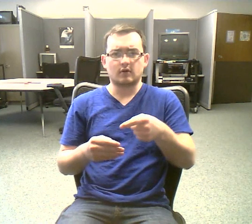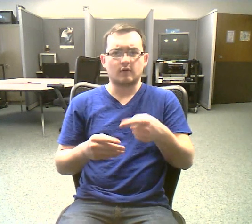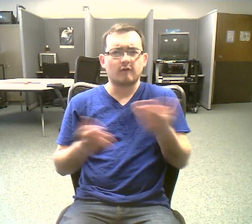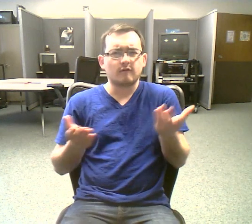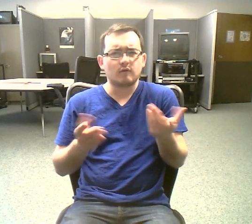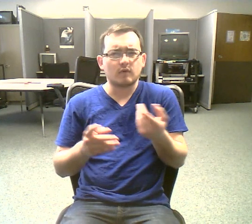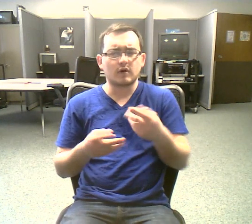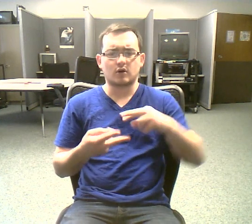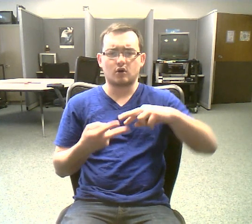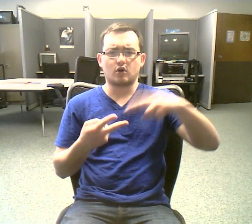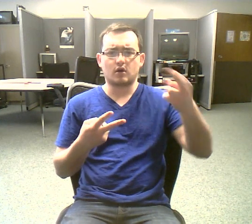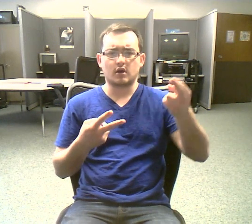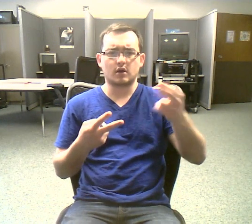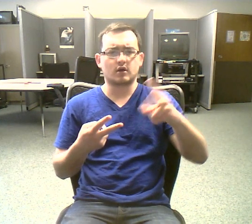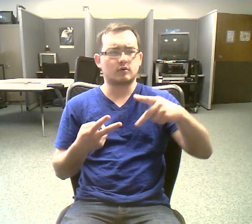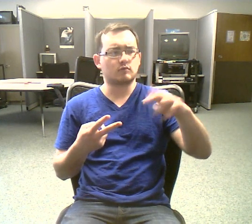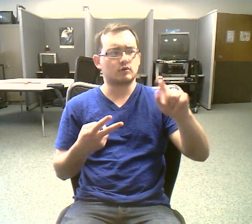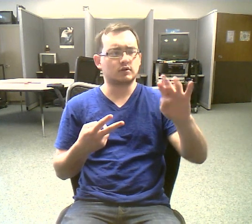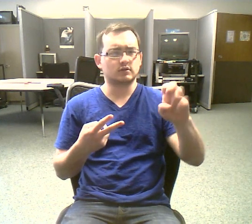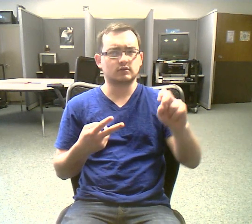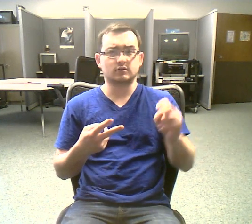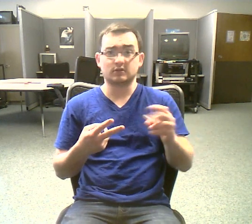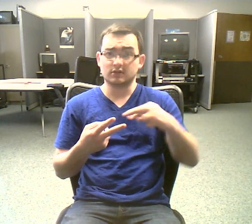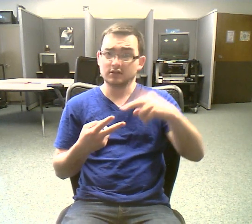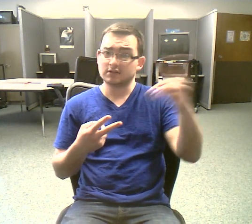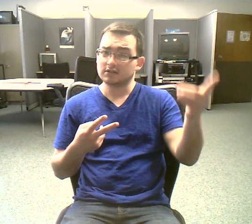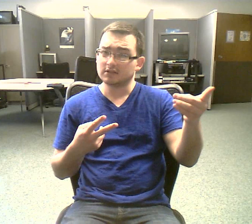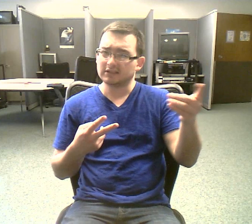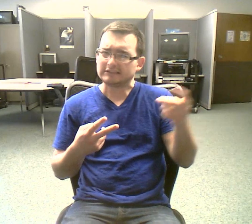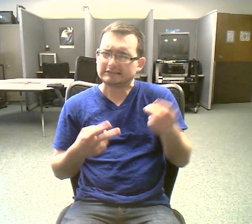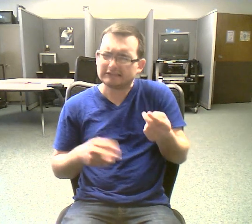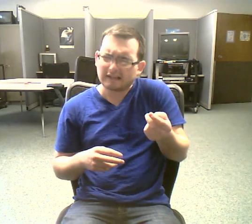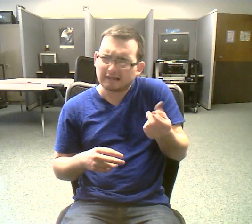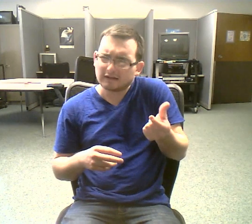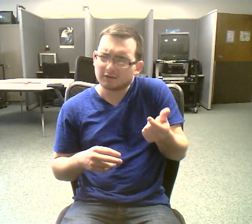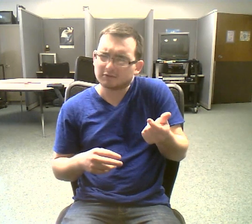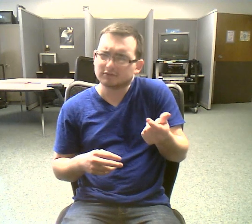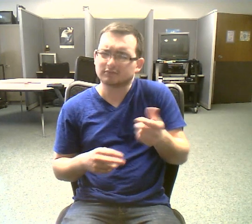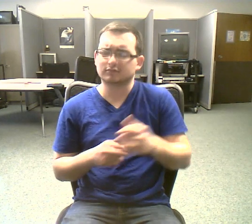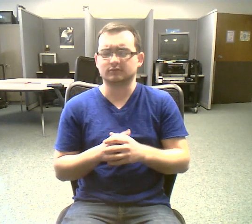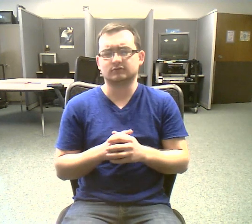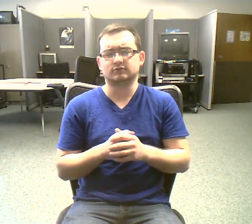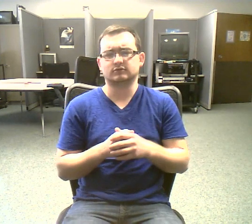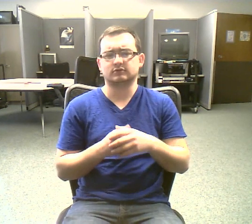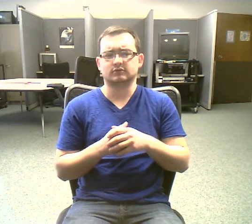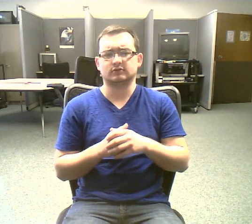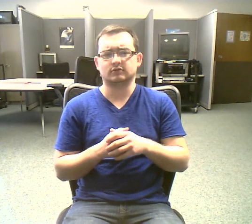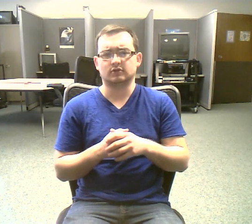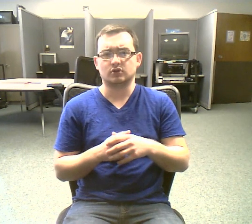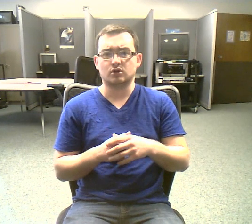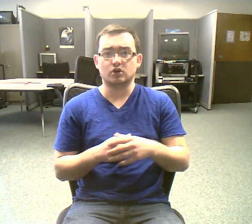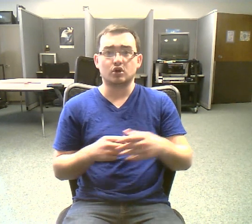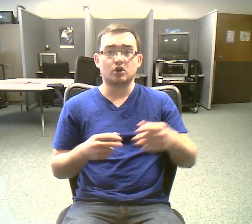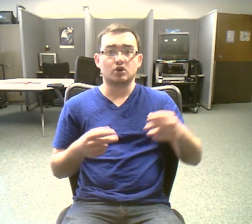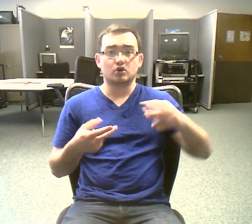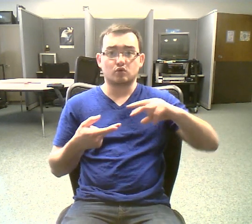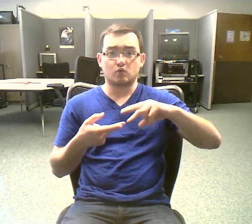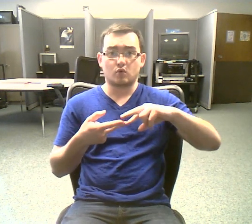at all. Chromosomes are the things that make organisms what they are. They carry all of the